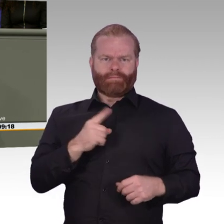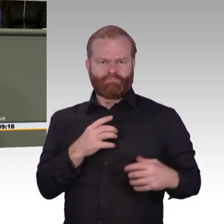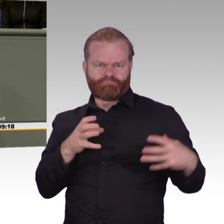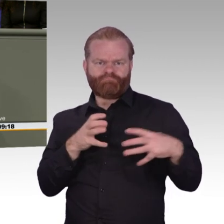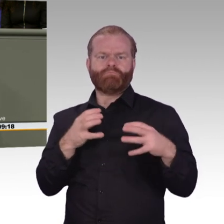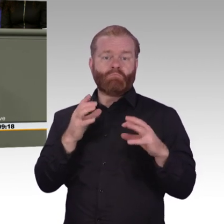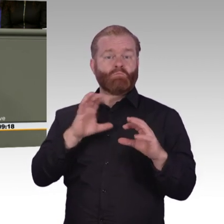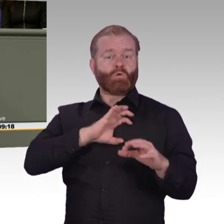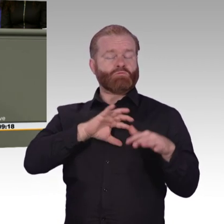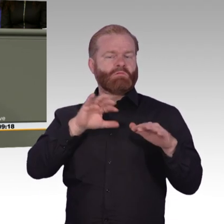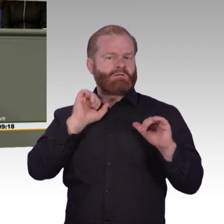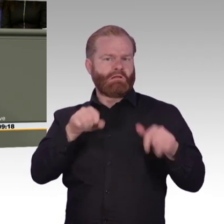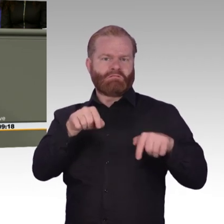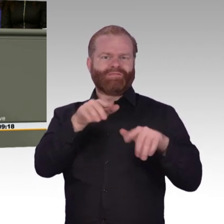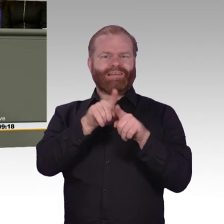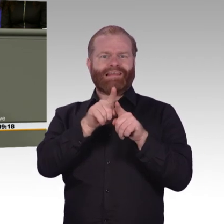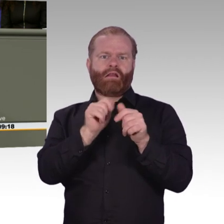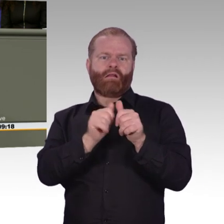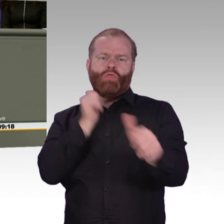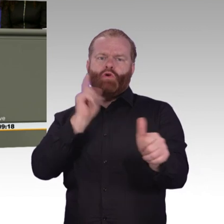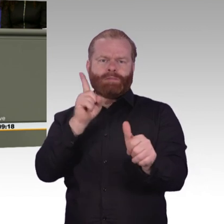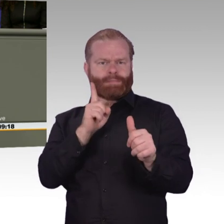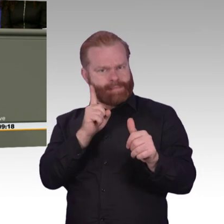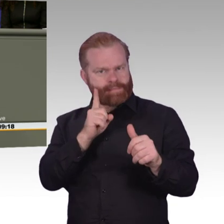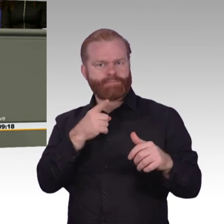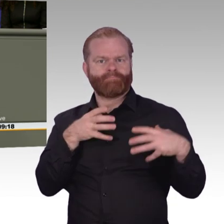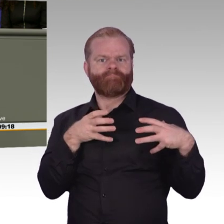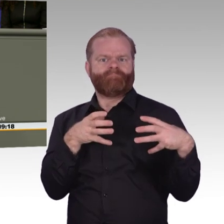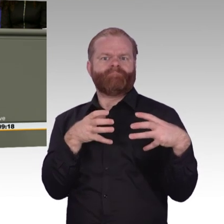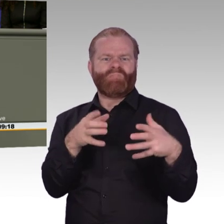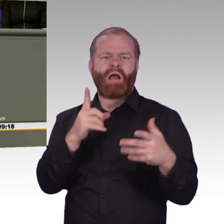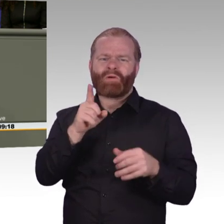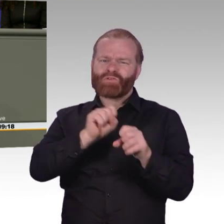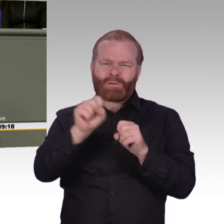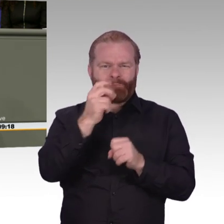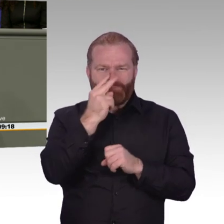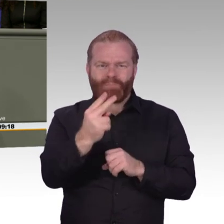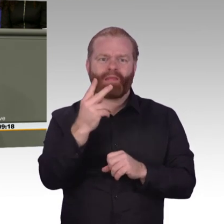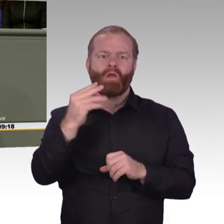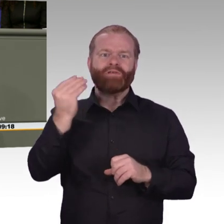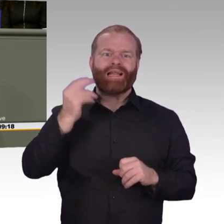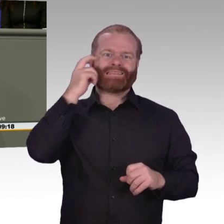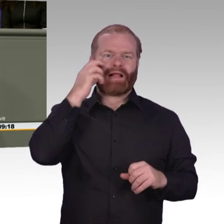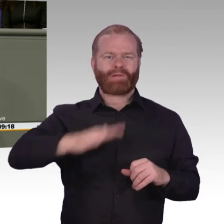alleine durch die KI bis 2030 um elf Prozent steigern können. Das heißt, wir müssen unsere KI-Strategie jetzt